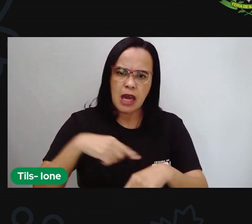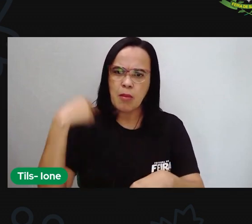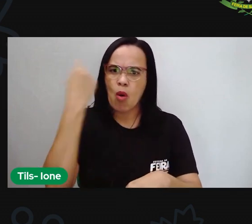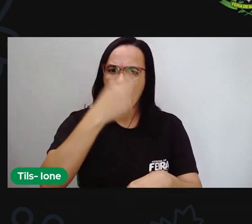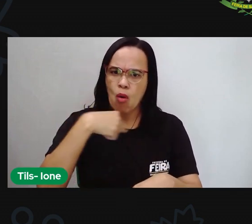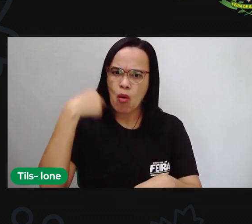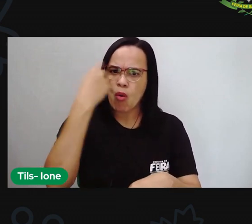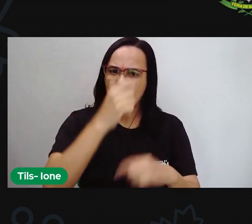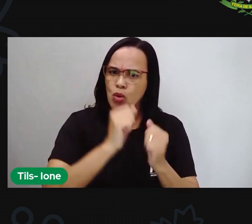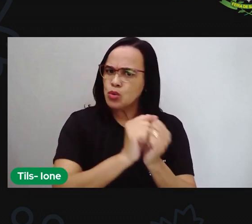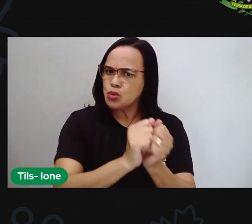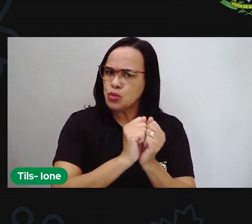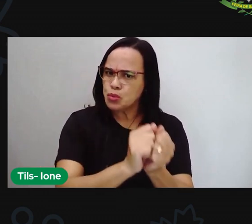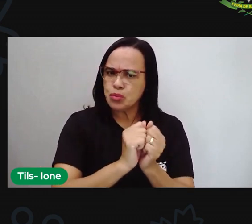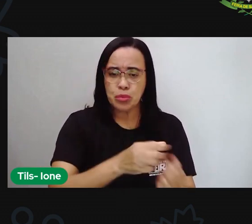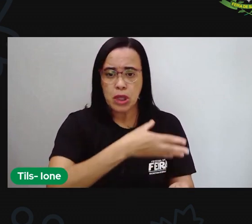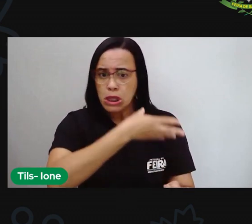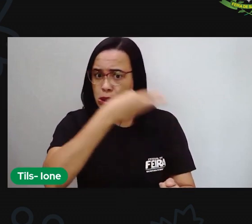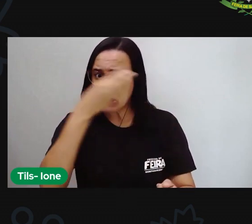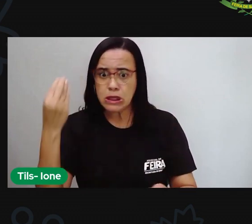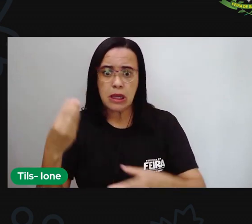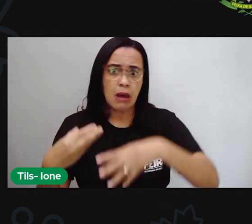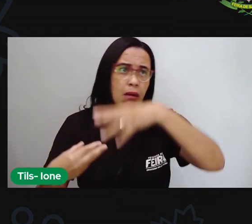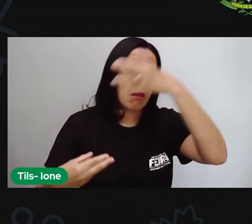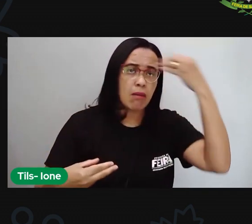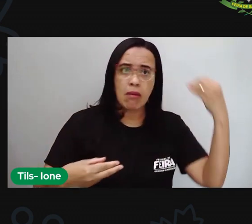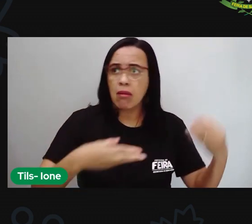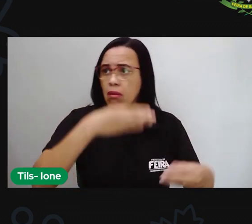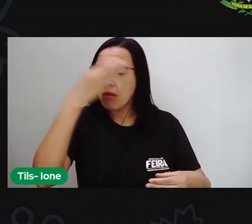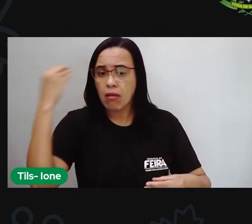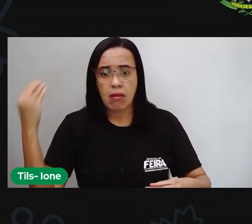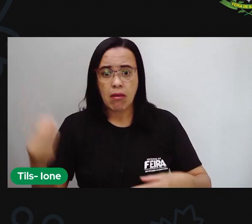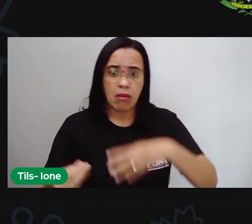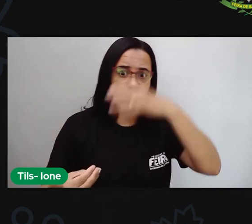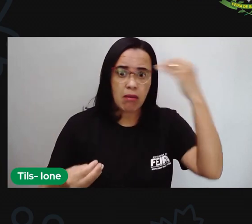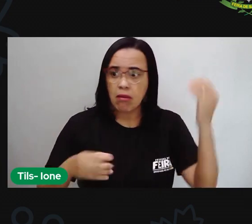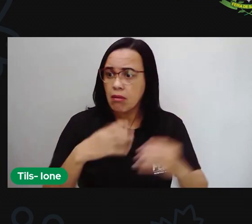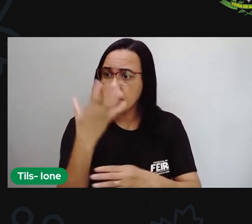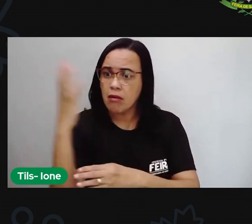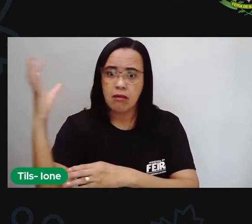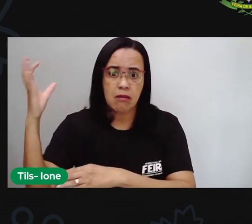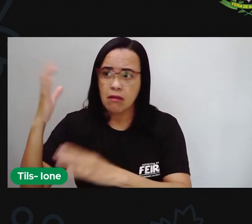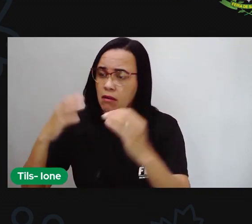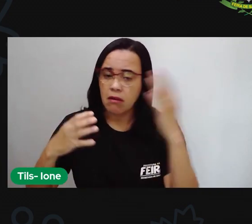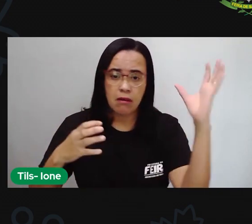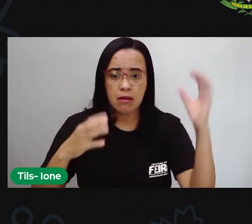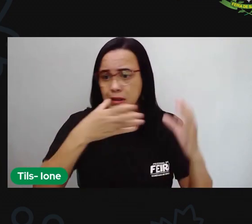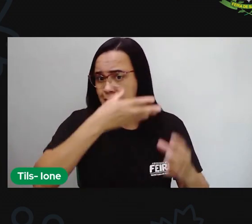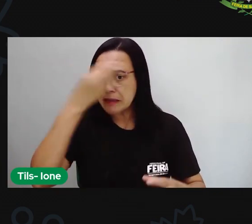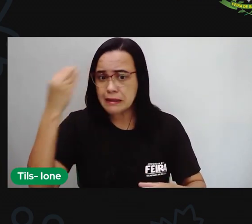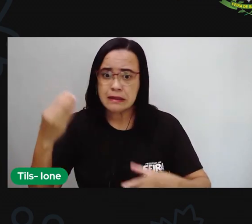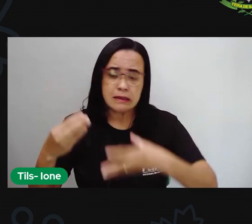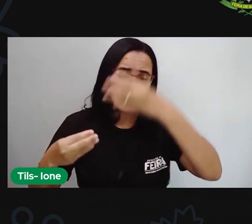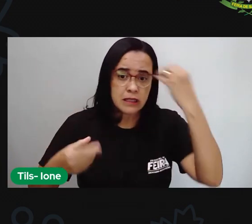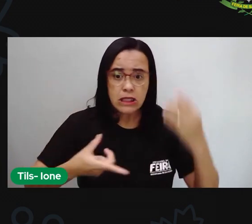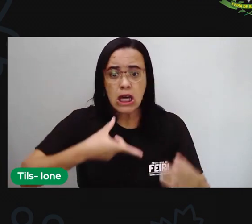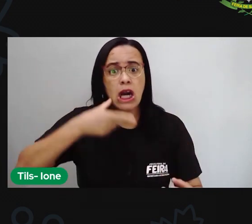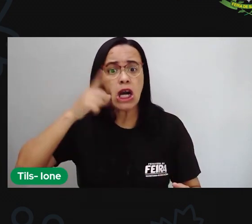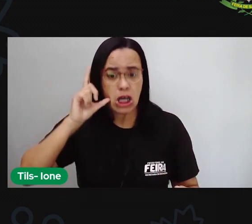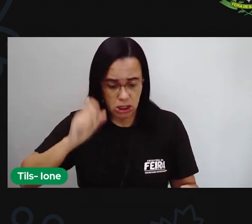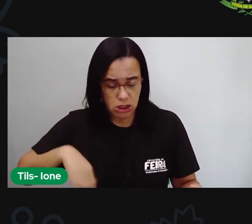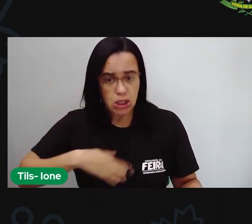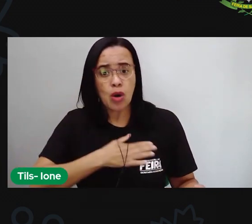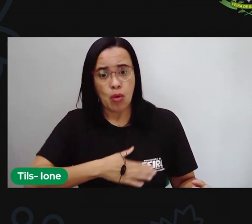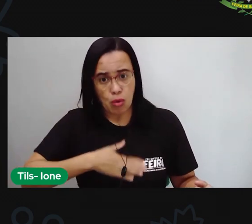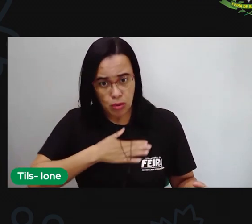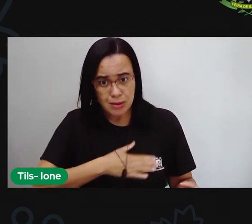até se esquecia das coisas que existiam fora da floresta misteriosa. Coisas que antes ela gostava